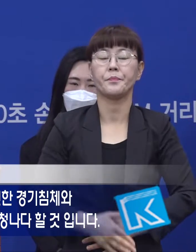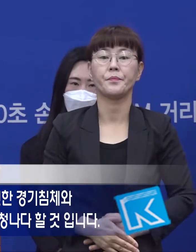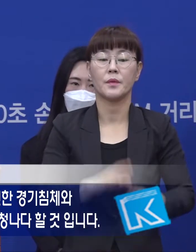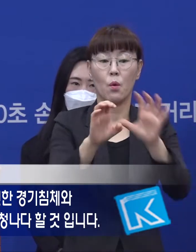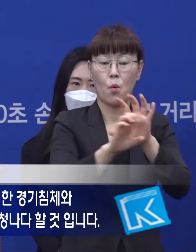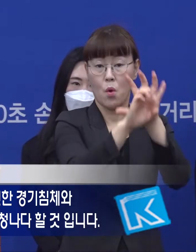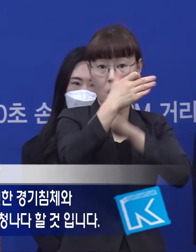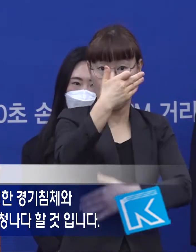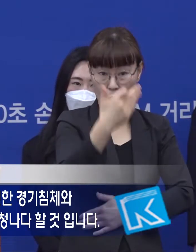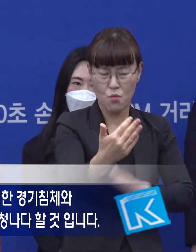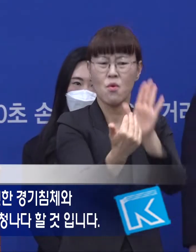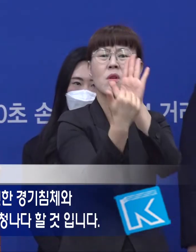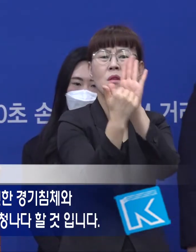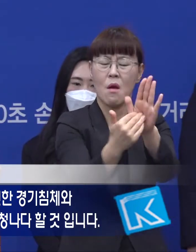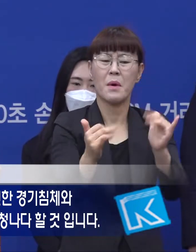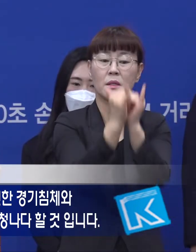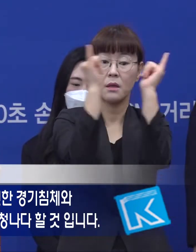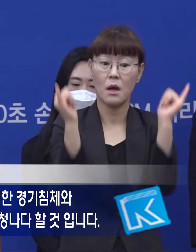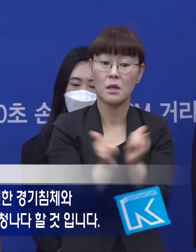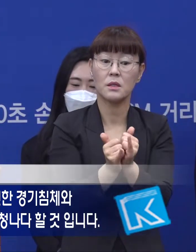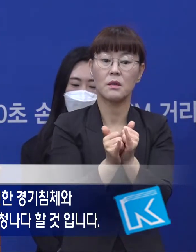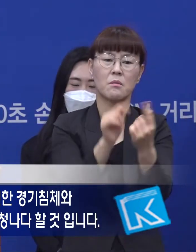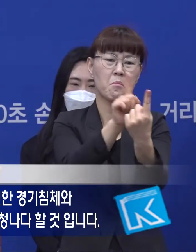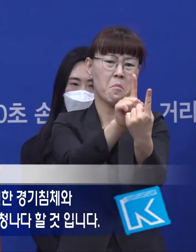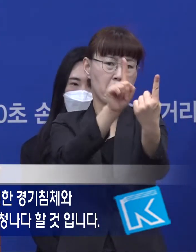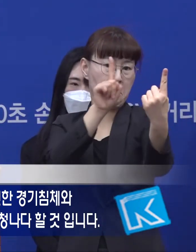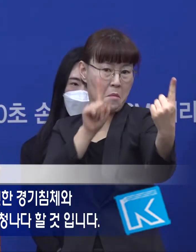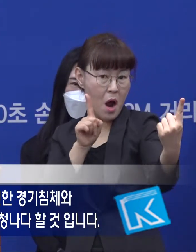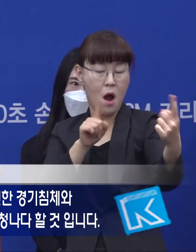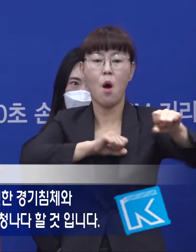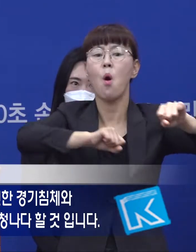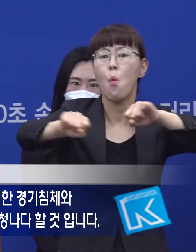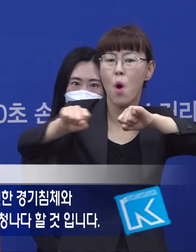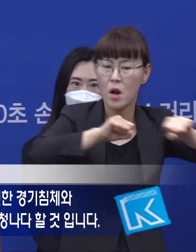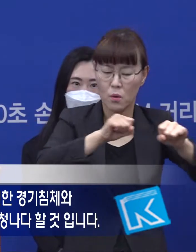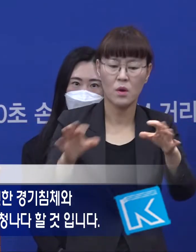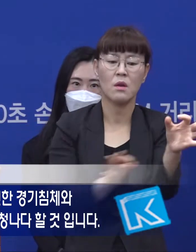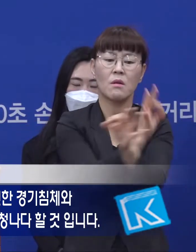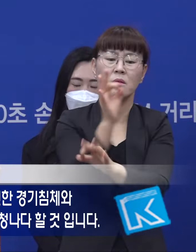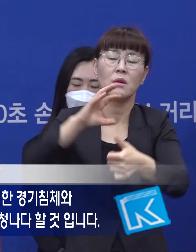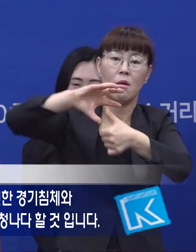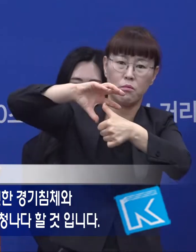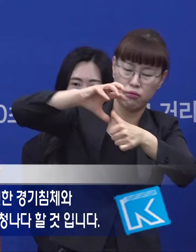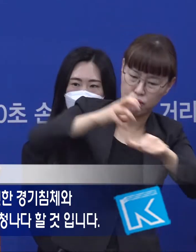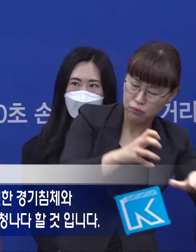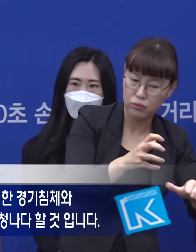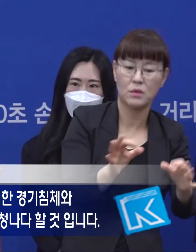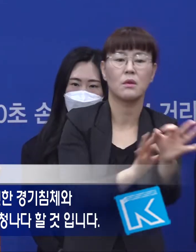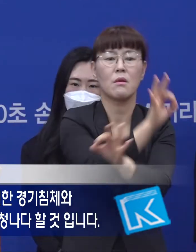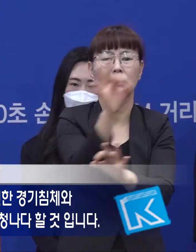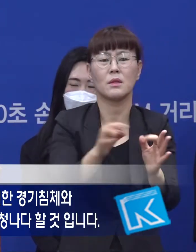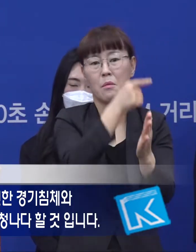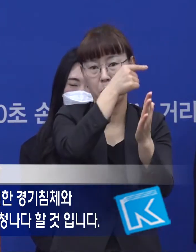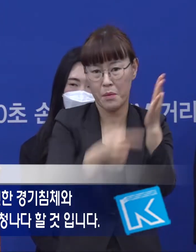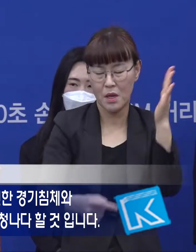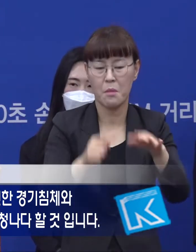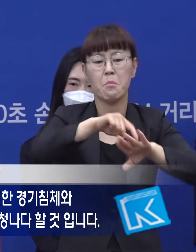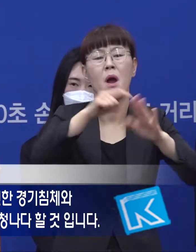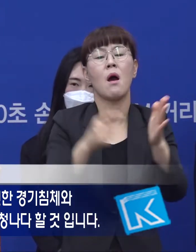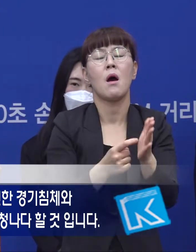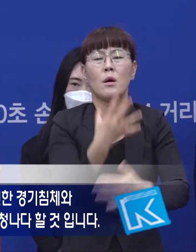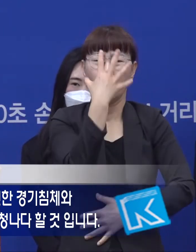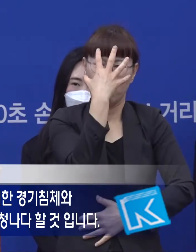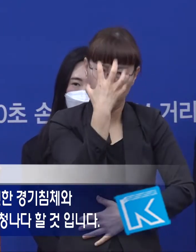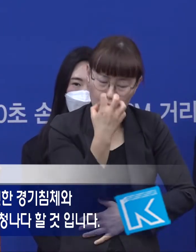코로나19를 막기 위한 사회적 거리두기로 인한 경기침재와 경제적 손실, 심리적 우울감 등